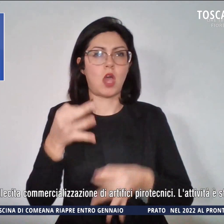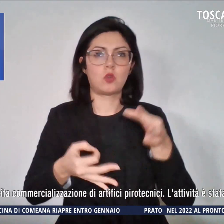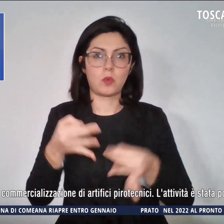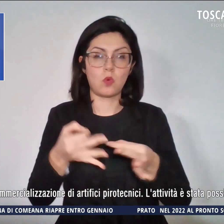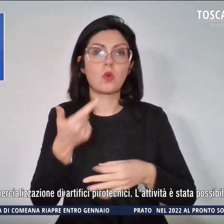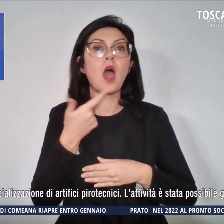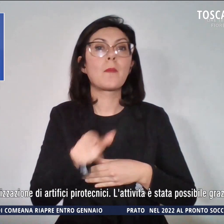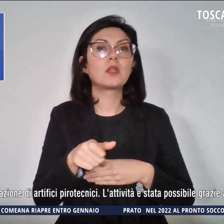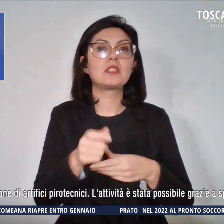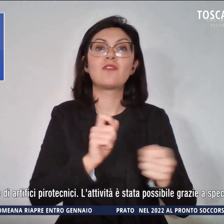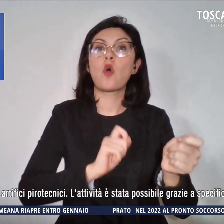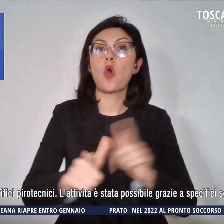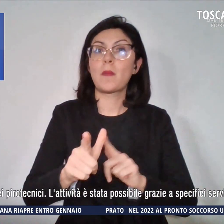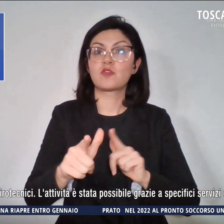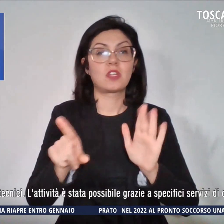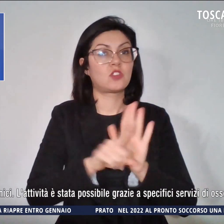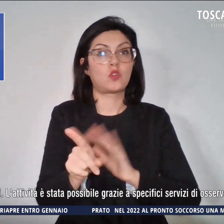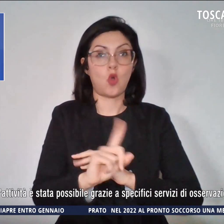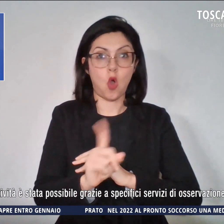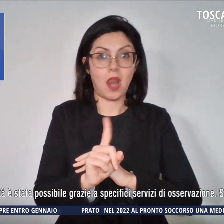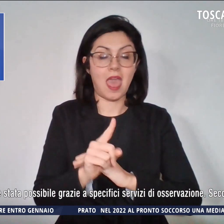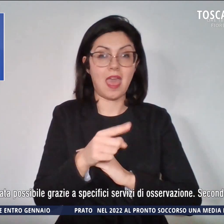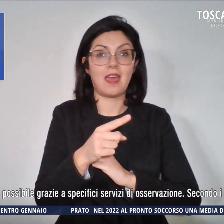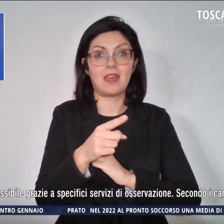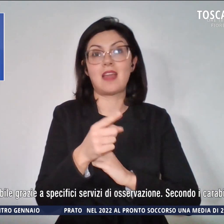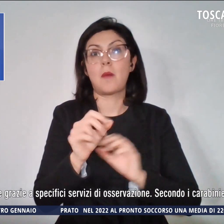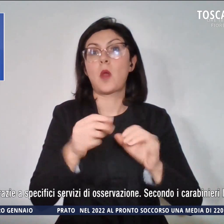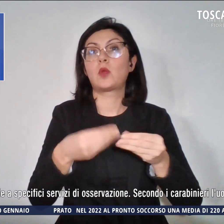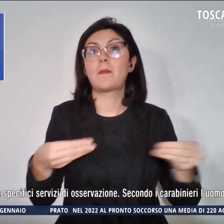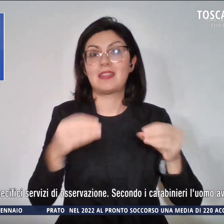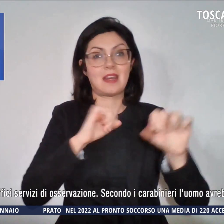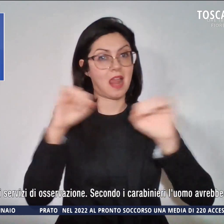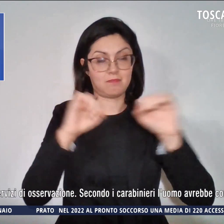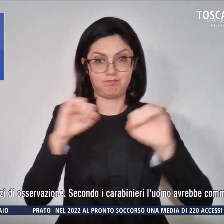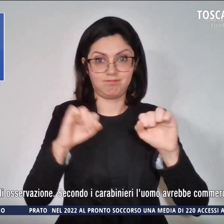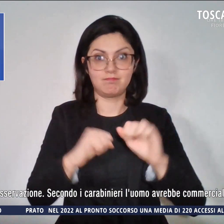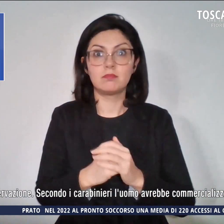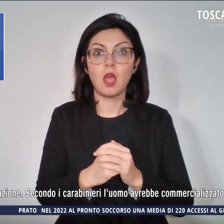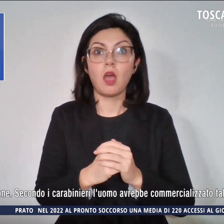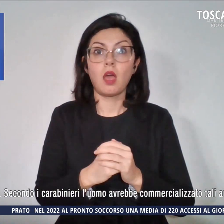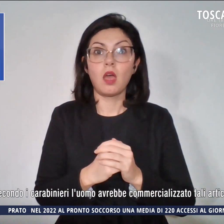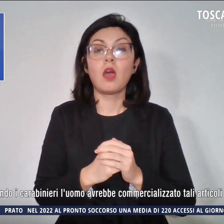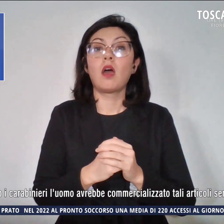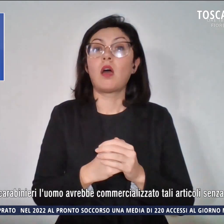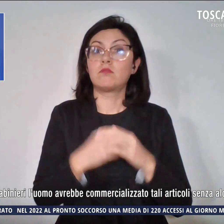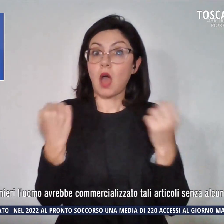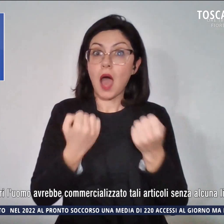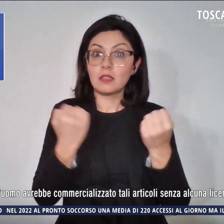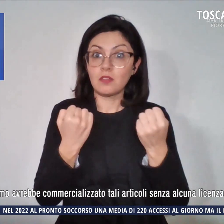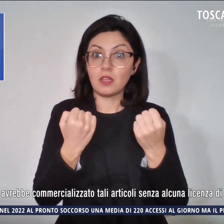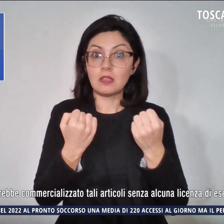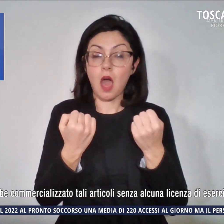commercializzazione di artifici pirotecnici. L'attività è stata possibile grazie a